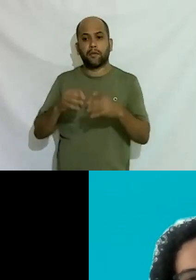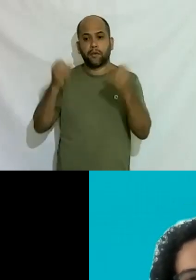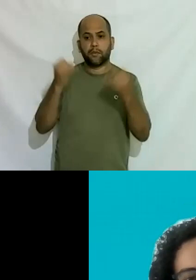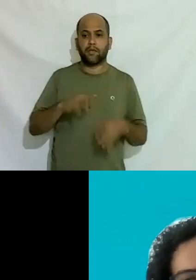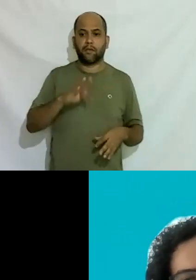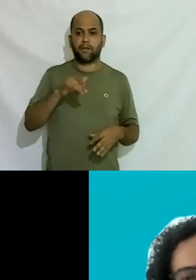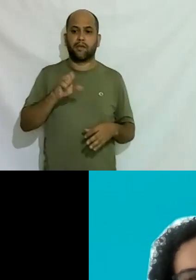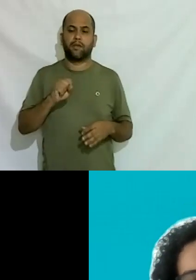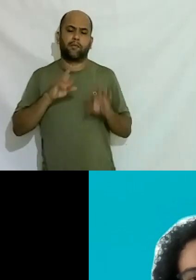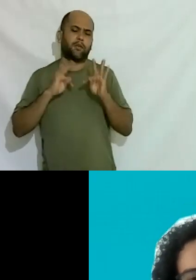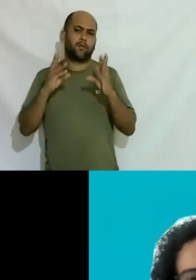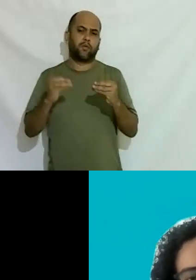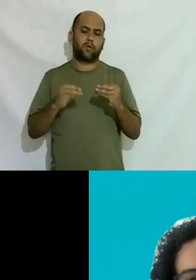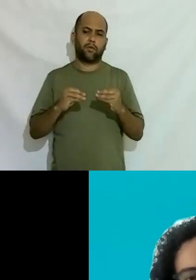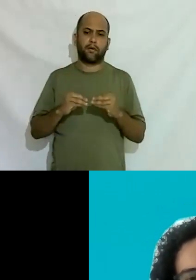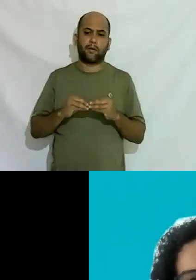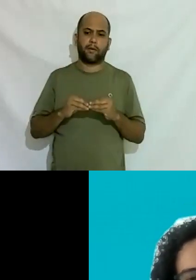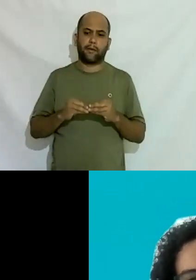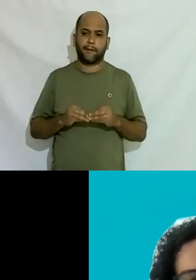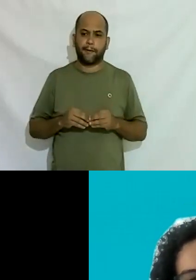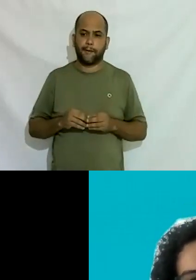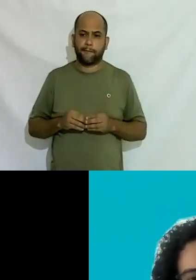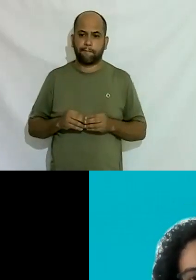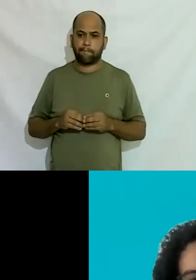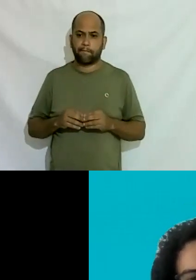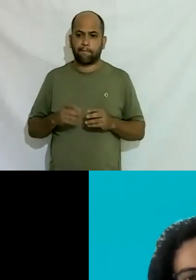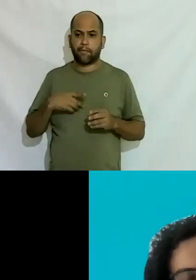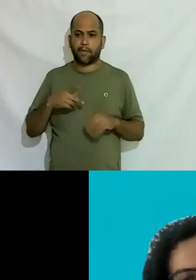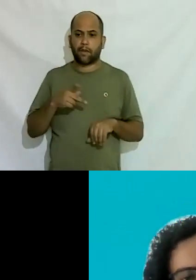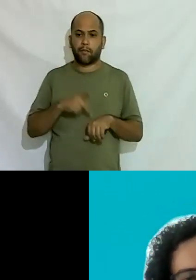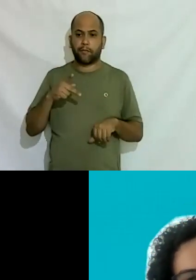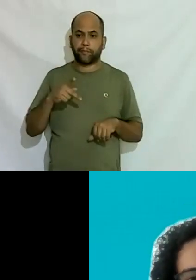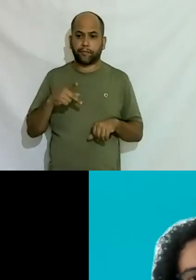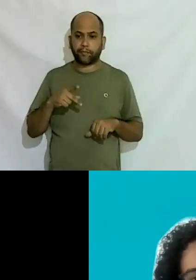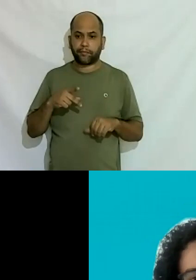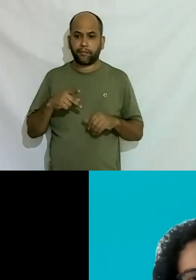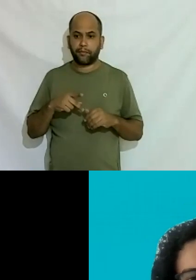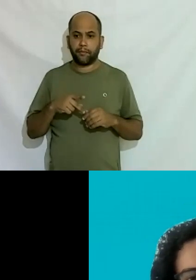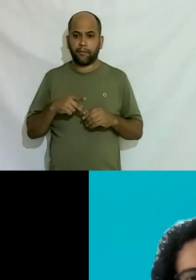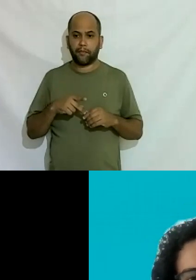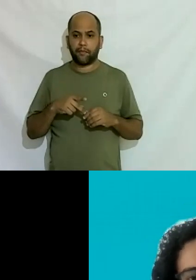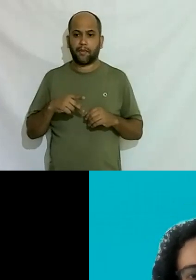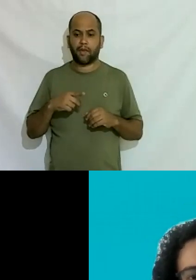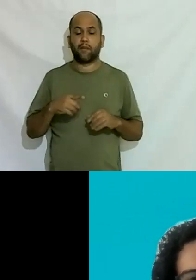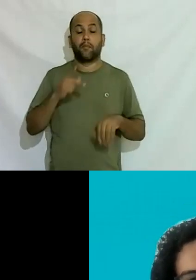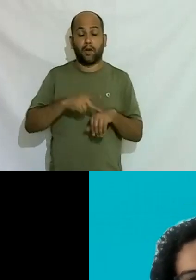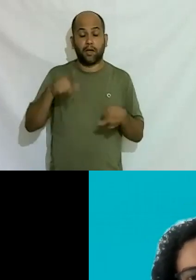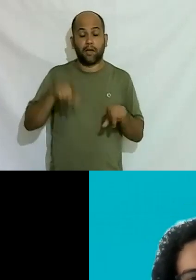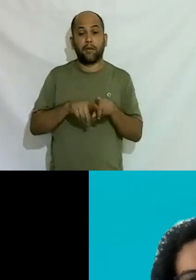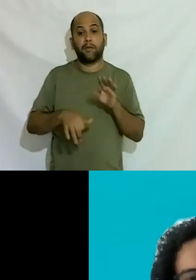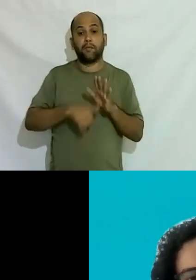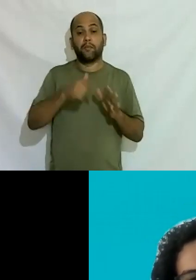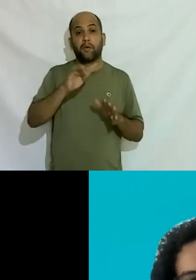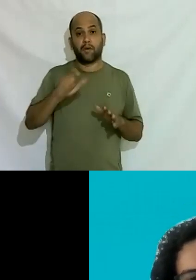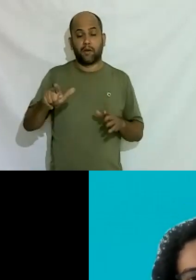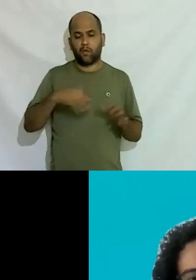é para todo mundo é mais fácil um negro com um pós-graduação arrumar emprego do que um negro que não tem primeiro grau óbvio qualquer